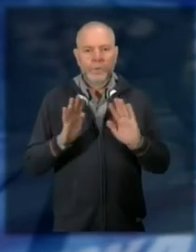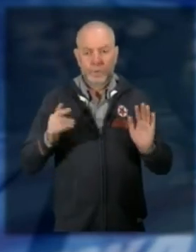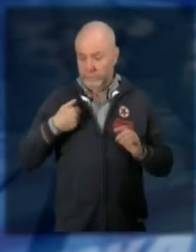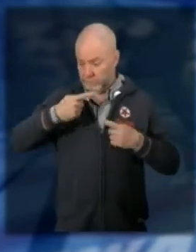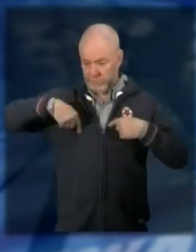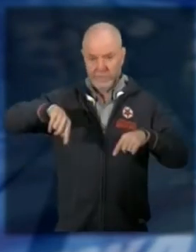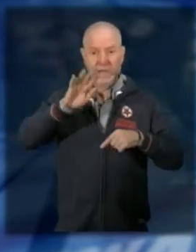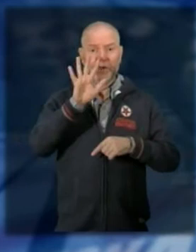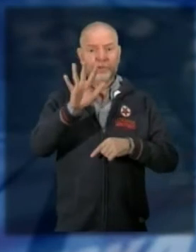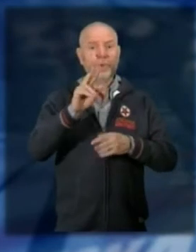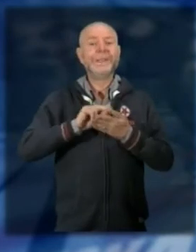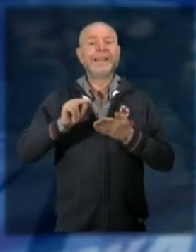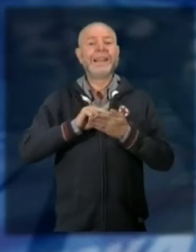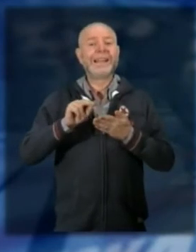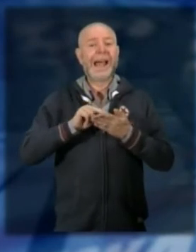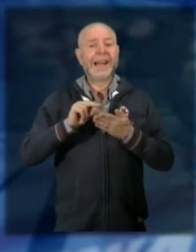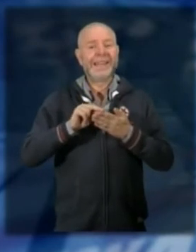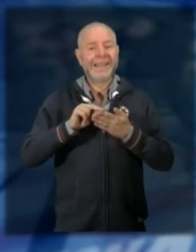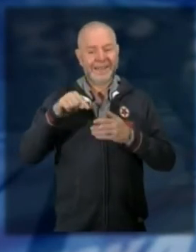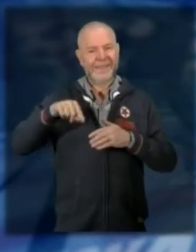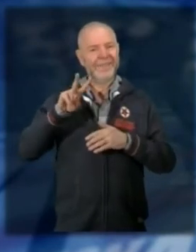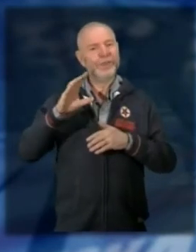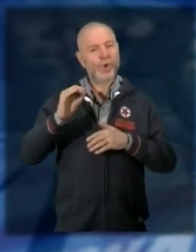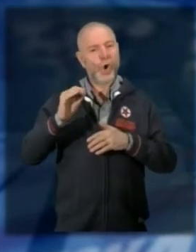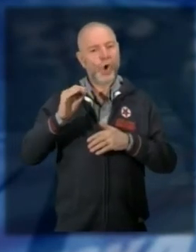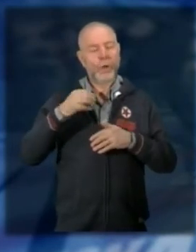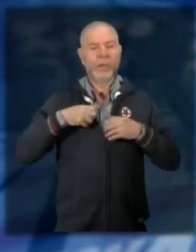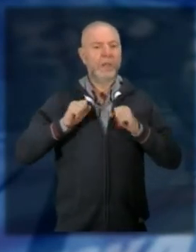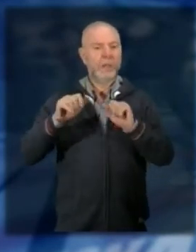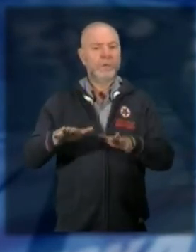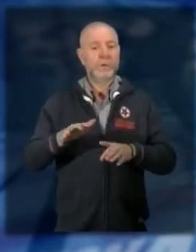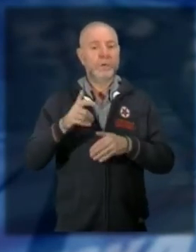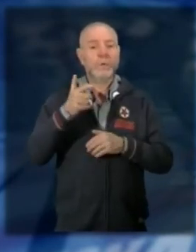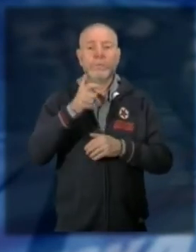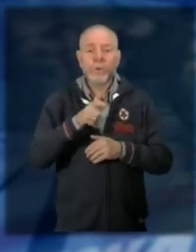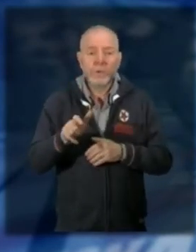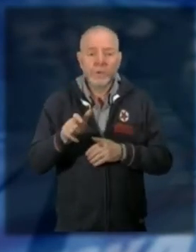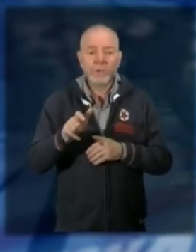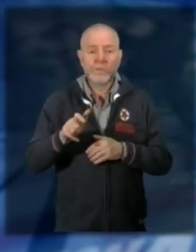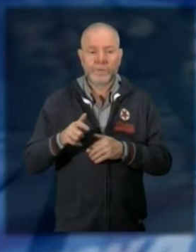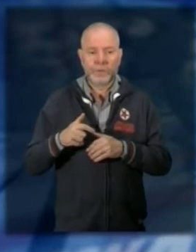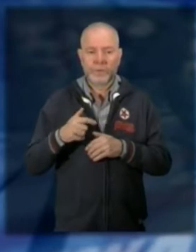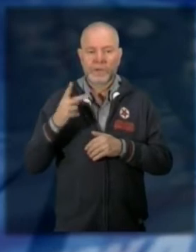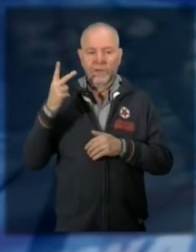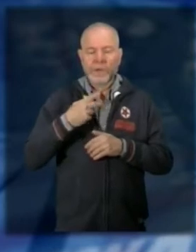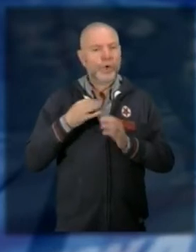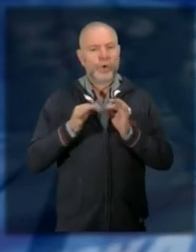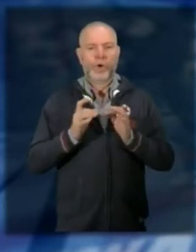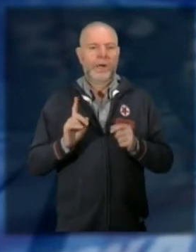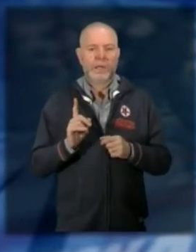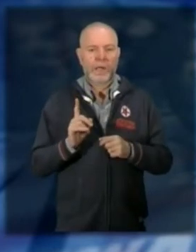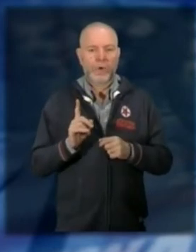segretari del VCO su 7 diamo le dimissioni perché non abbiamo condiviso